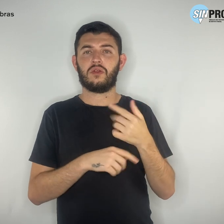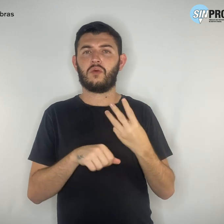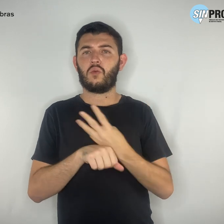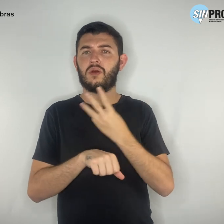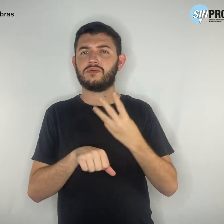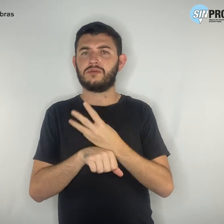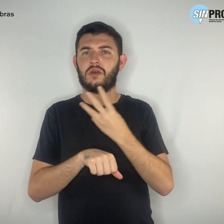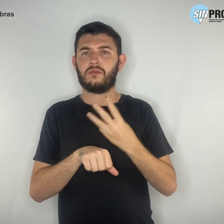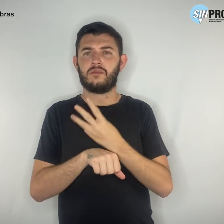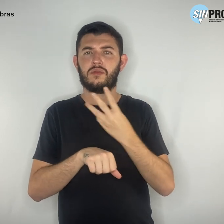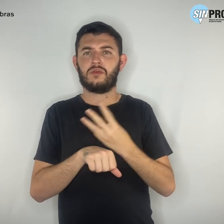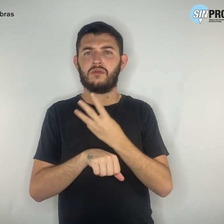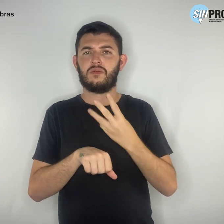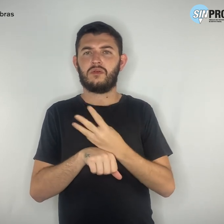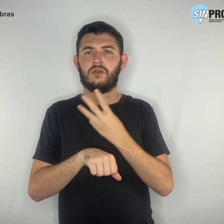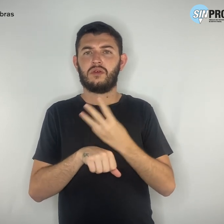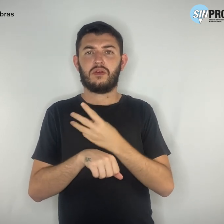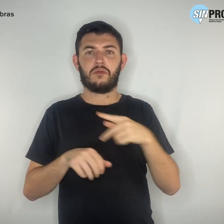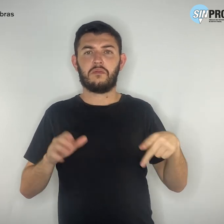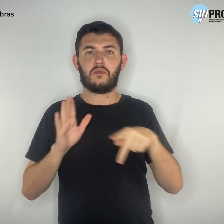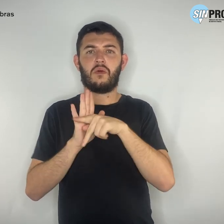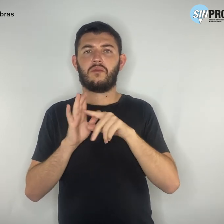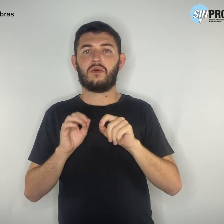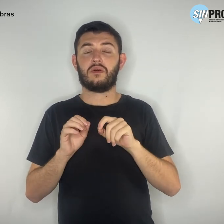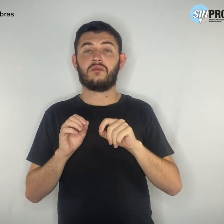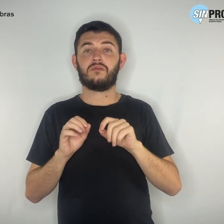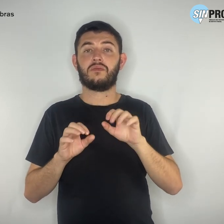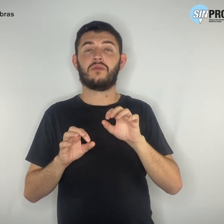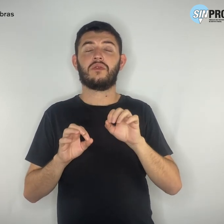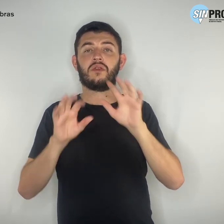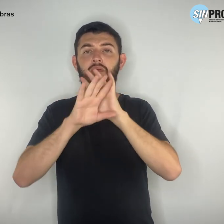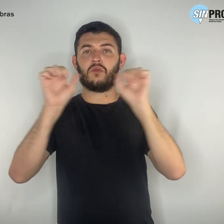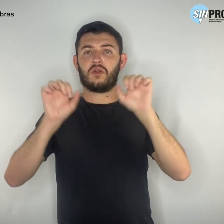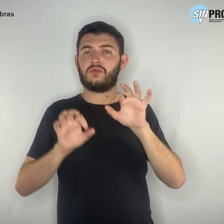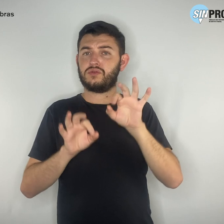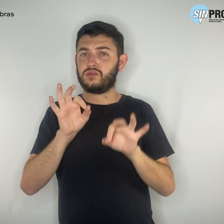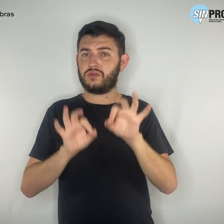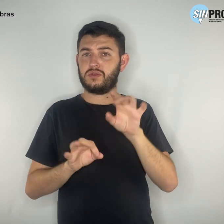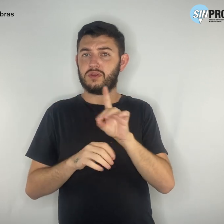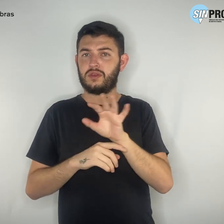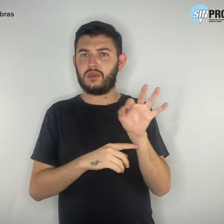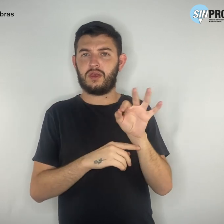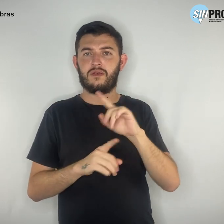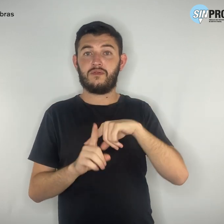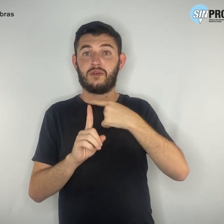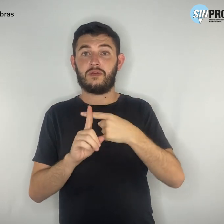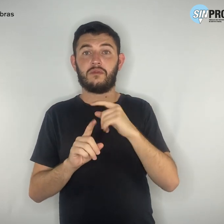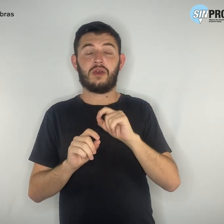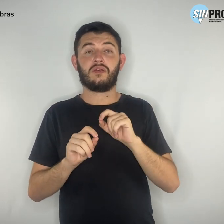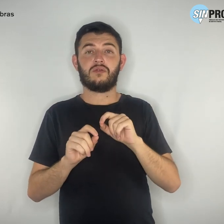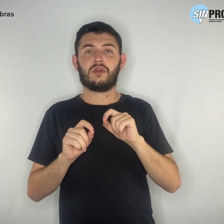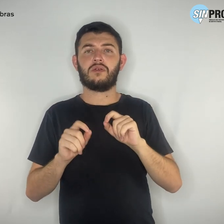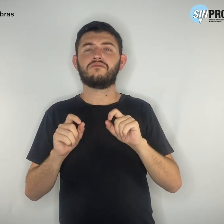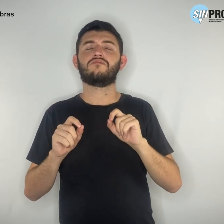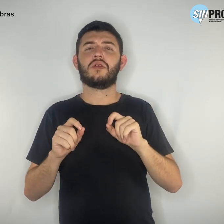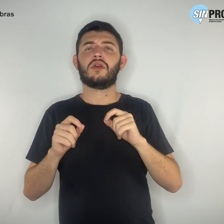supostamente do Tribunal de Justiça do Distrito Federal e Territórios DF. É nominal.